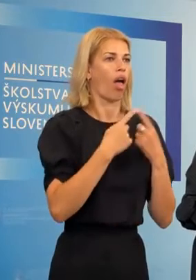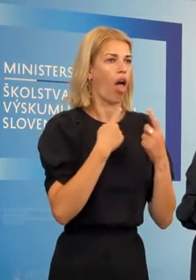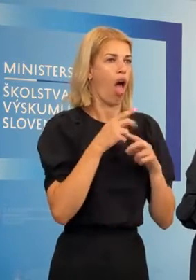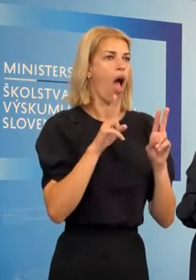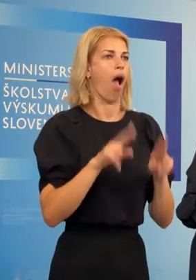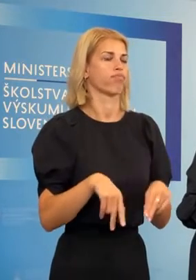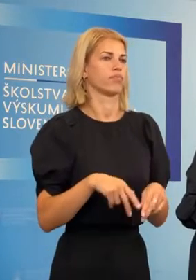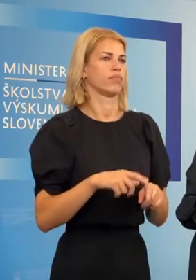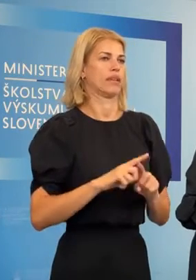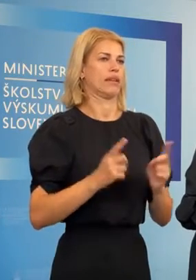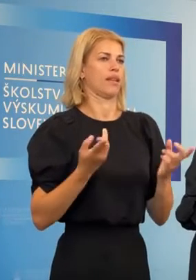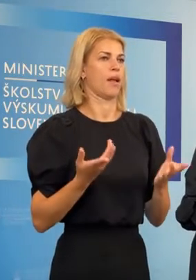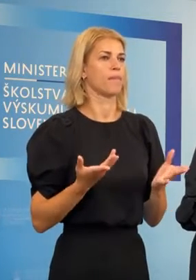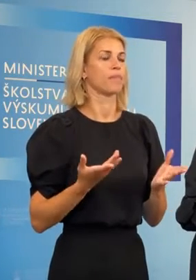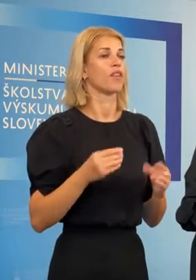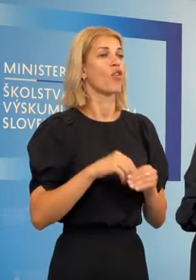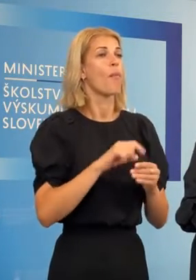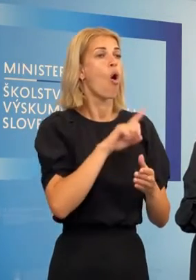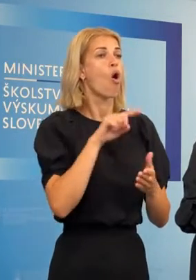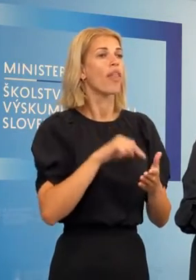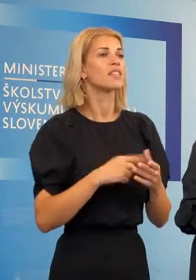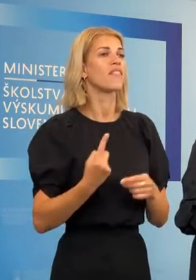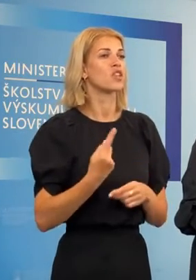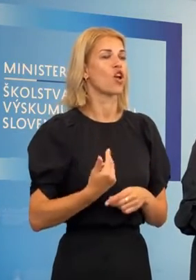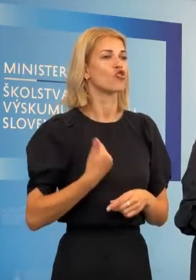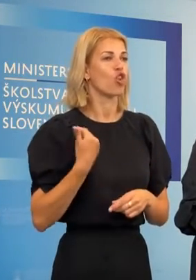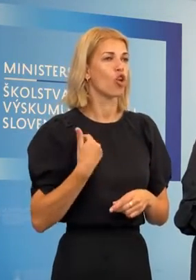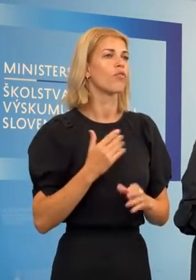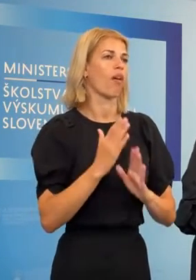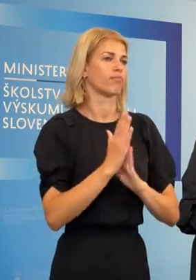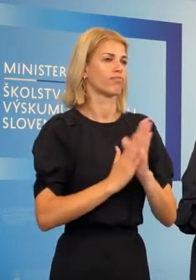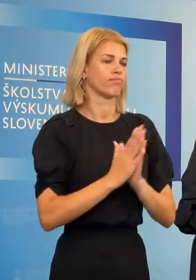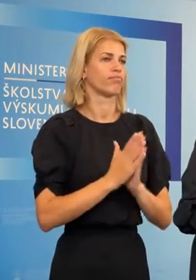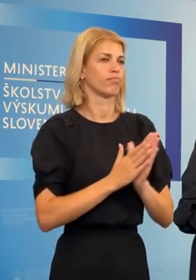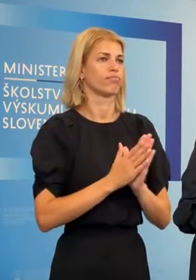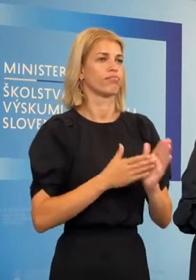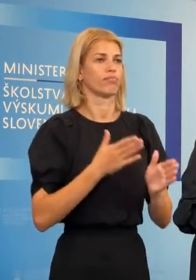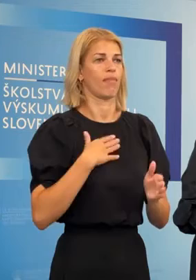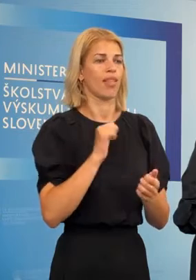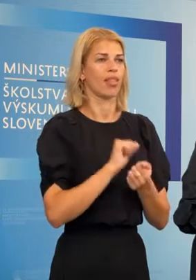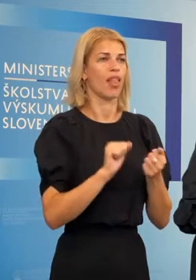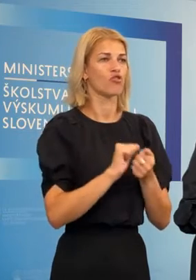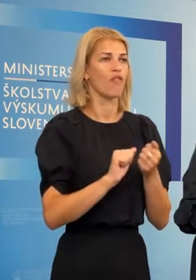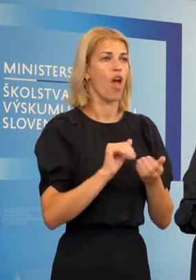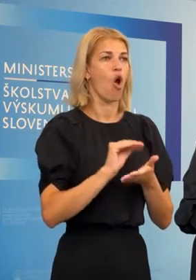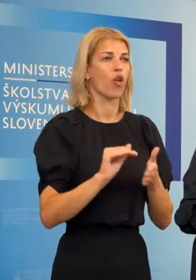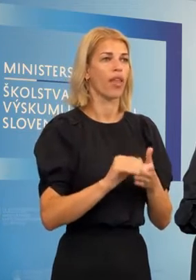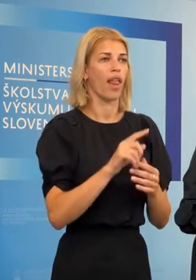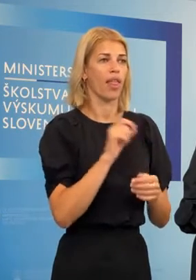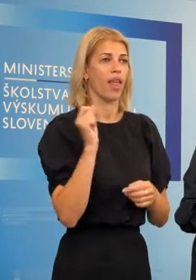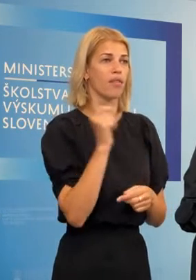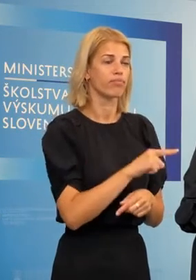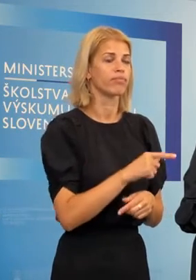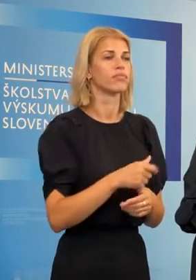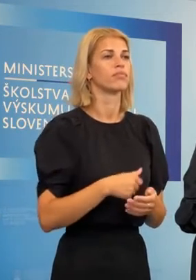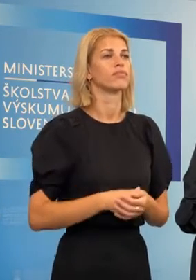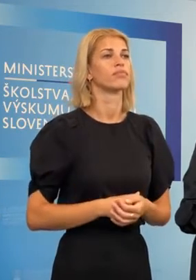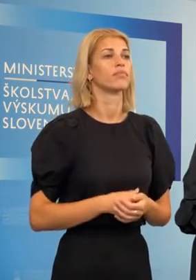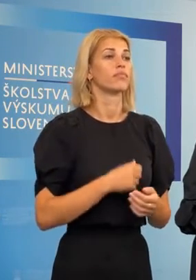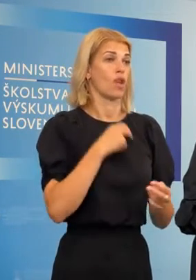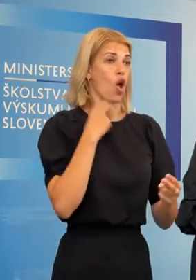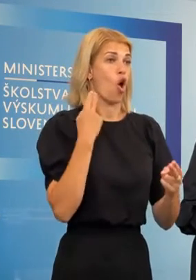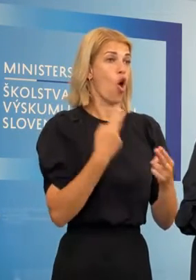ak akékoľvek otázky z oblasti vysokého školstva, tak určite buď smerúte na naše tlačové, to bude asi najjednoduchšou cestou. Ak